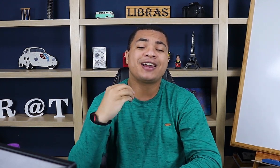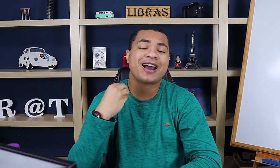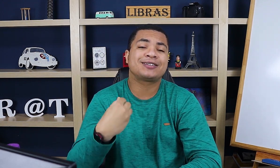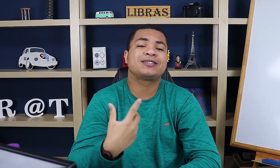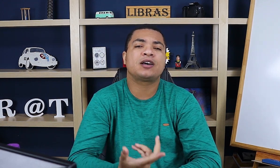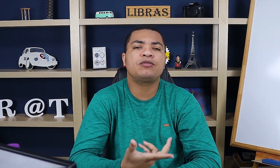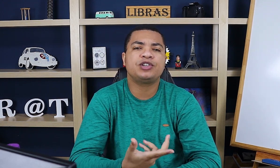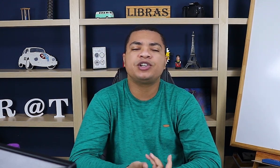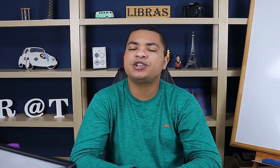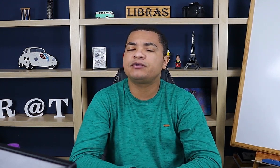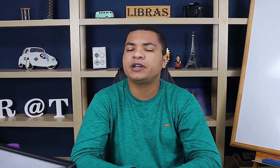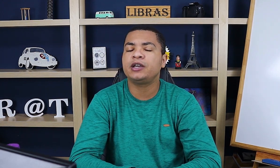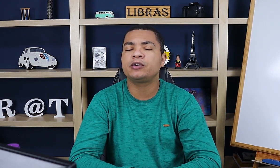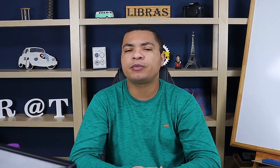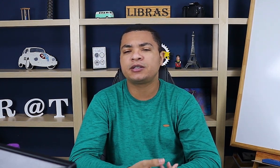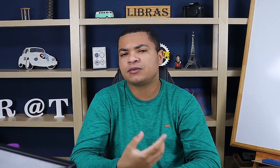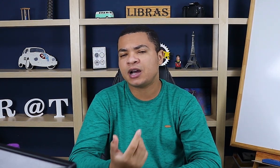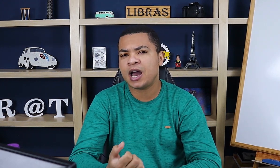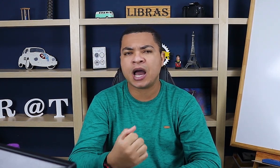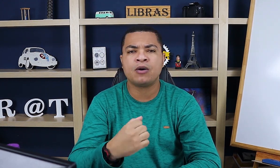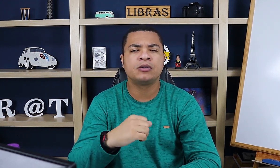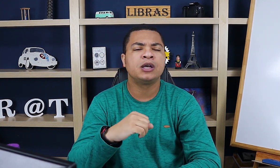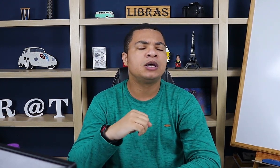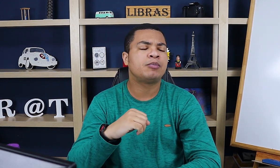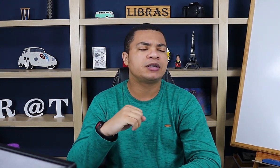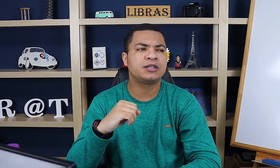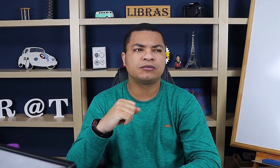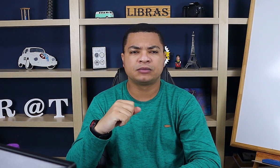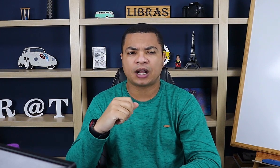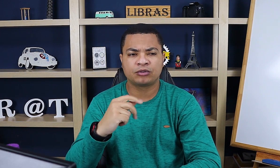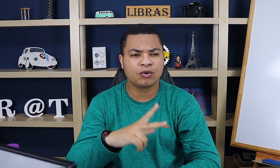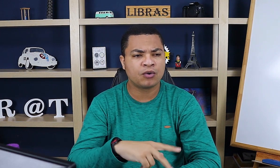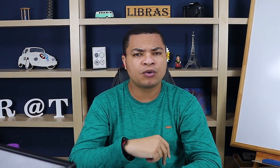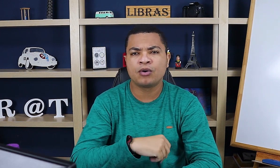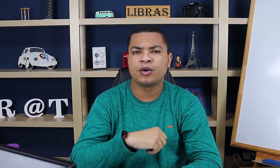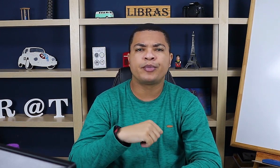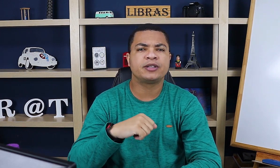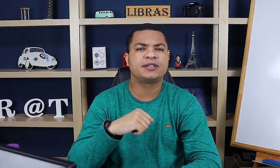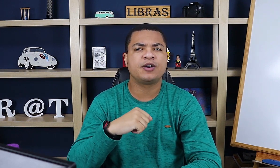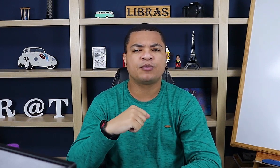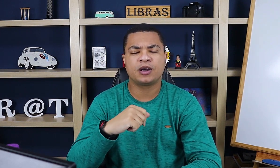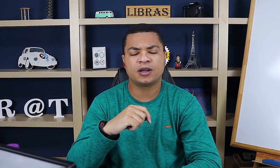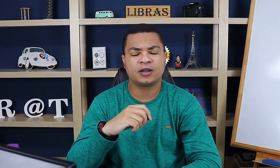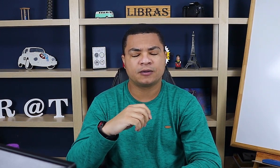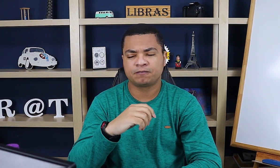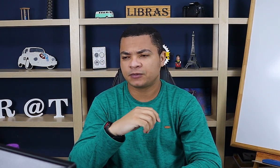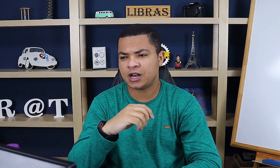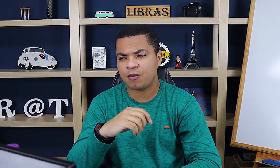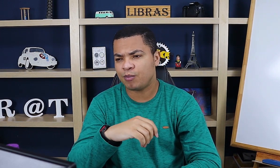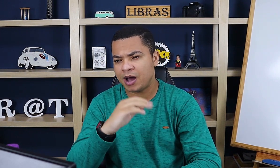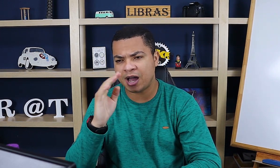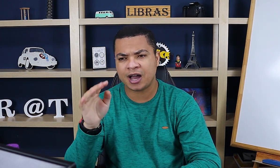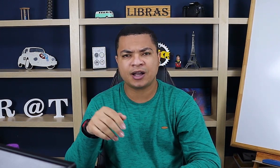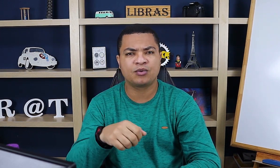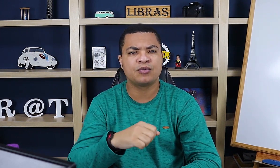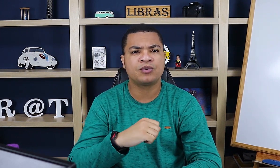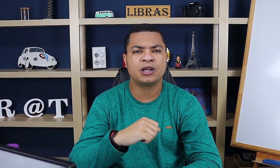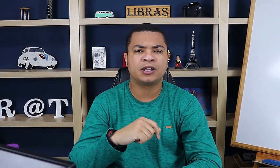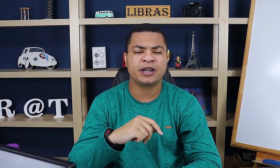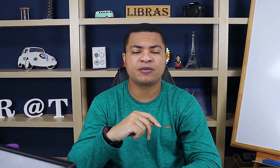é a ação de dirigir um veículo. Pode ser um carro, pode ser um trator, pode ser uma, sei lá, um barco, né?